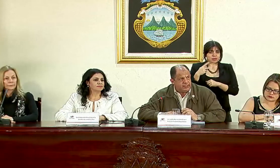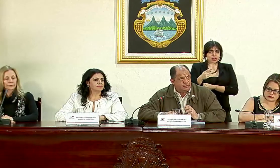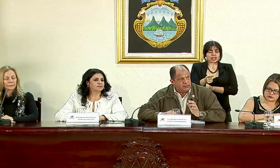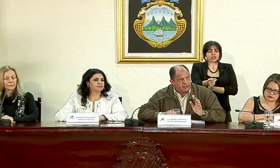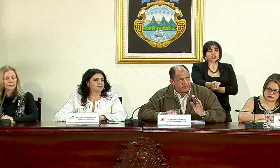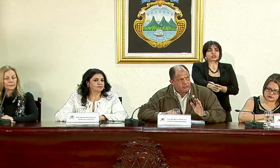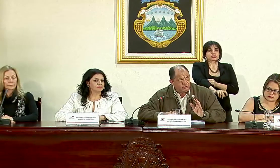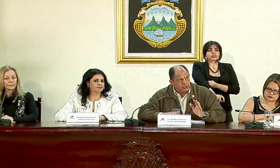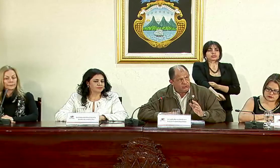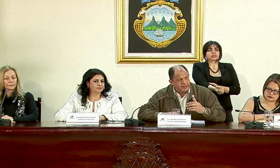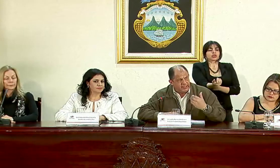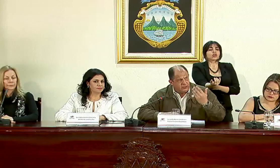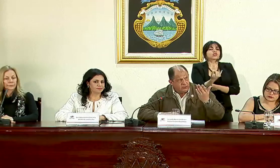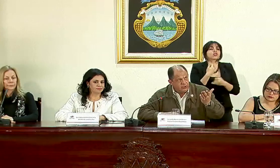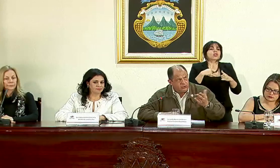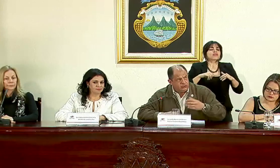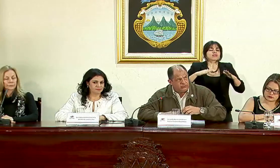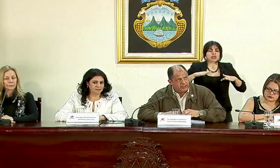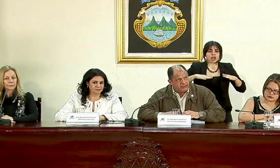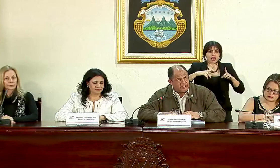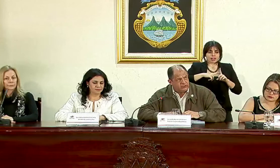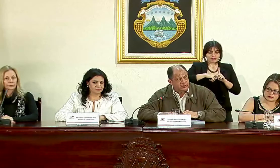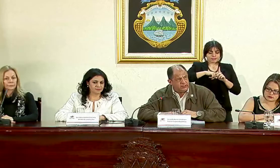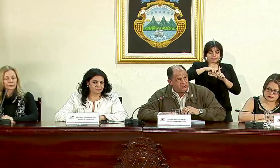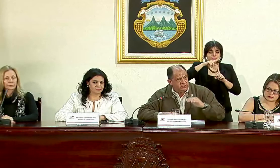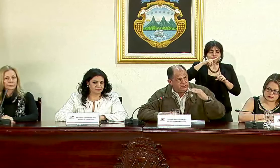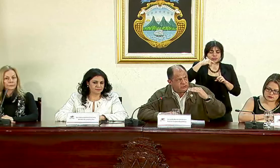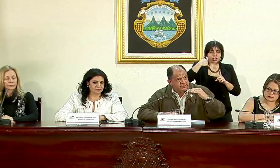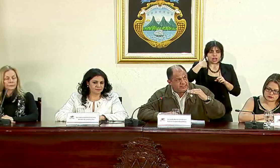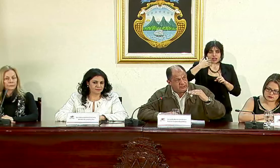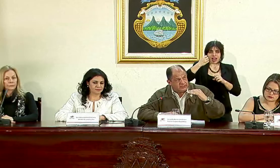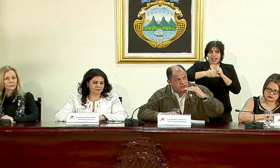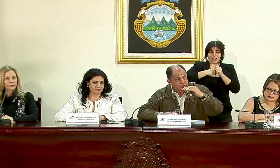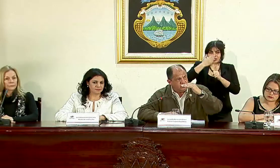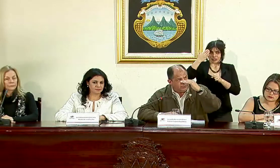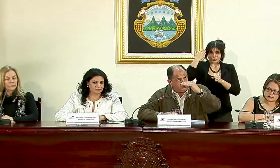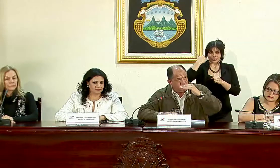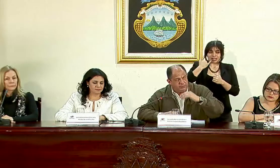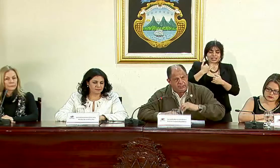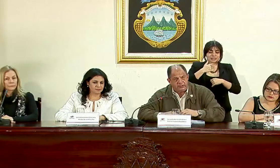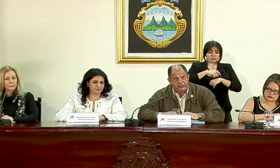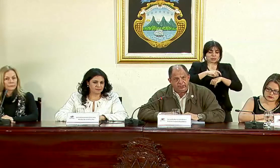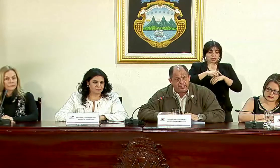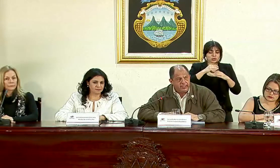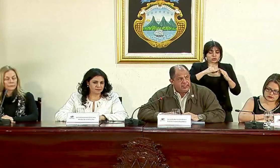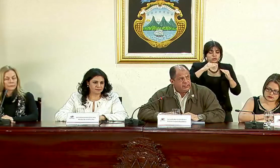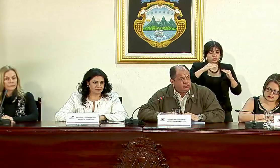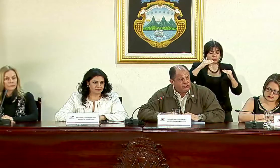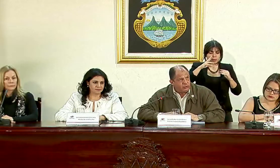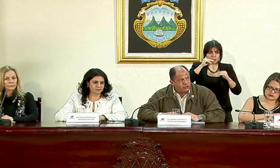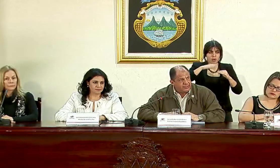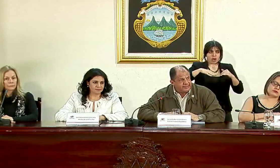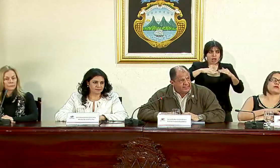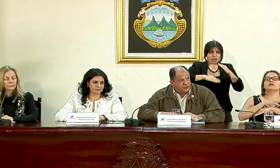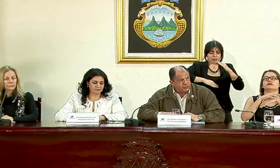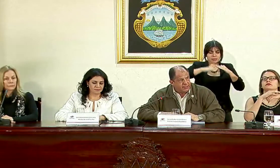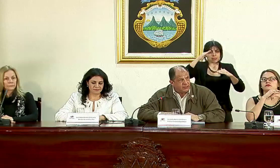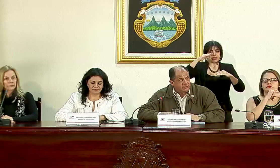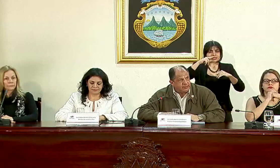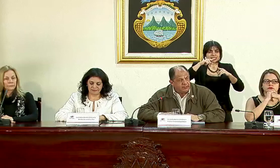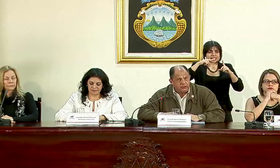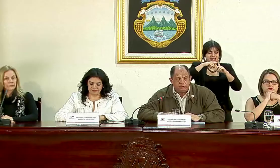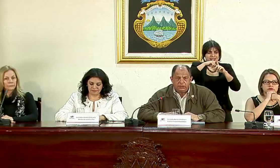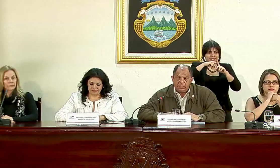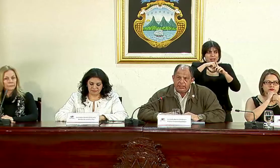que todavía no ha superado los umbrales de años anteriores sino que está está subiendo pero no ha superado ese nivel de los recursos necesarios